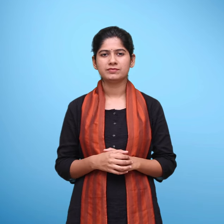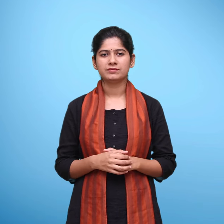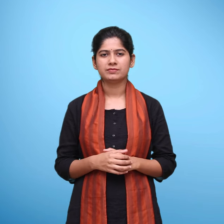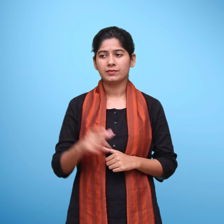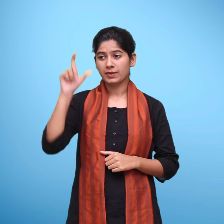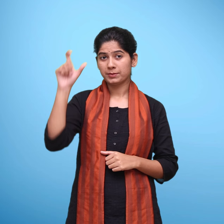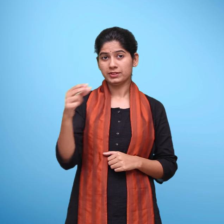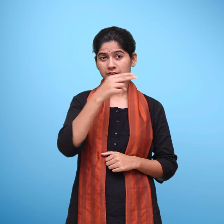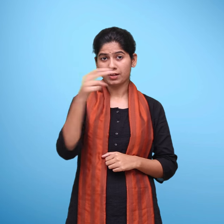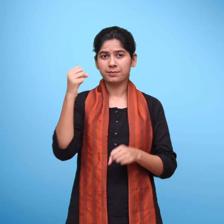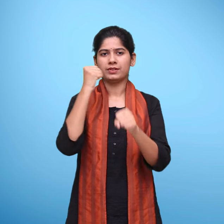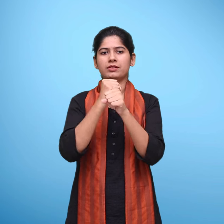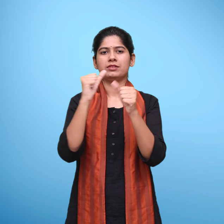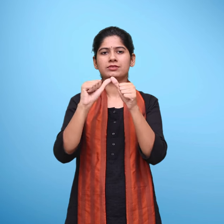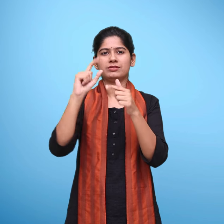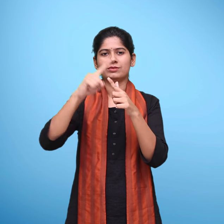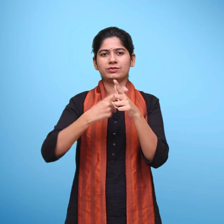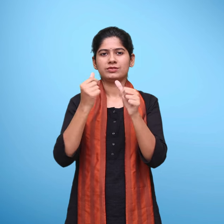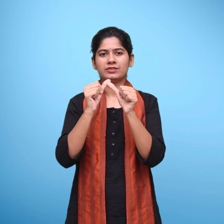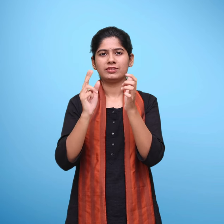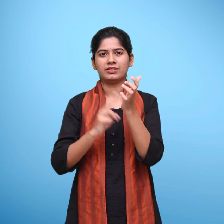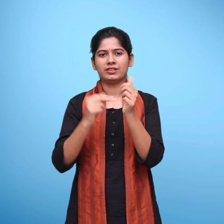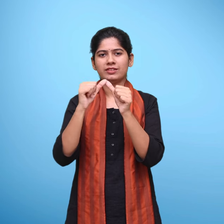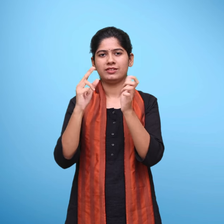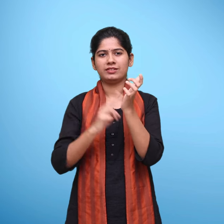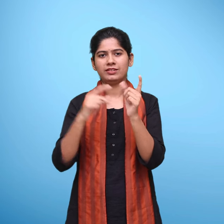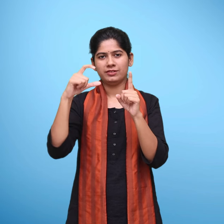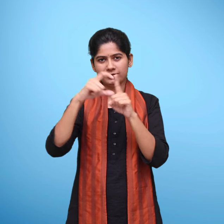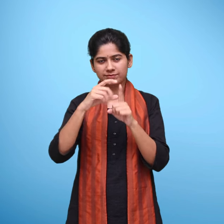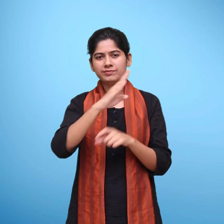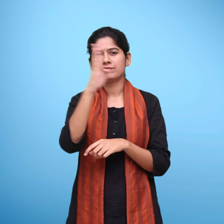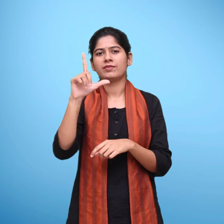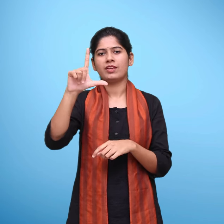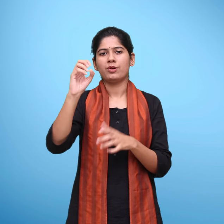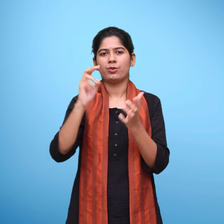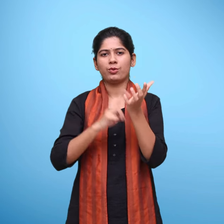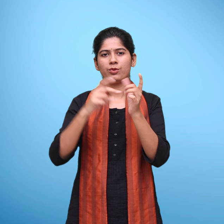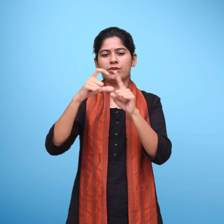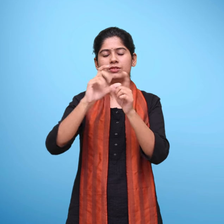गजानन लोंधे निदेशक सम्वित रिसर्च फाउंडेशन बेंगलूरू